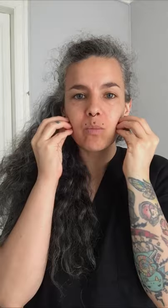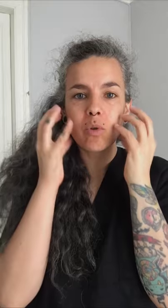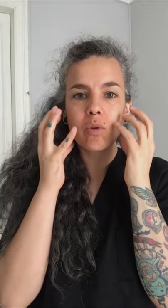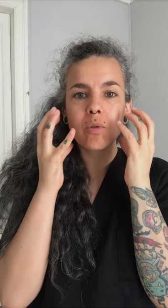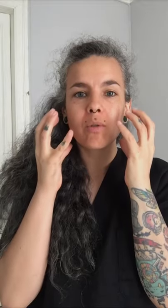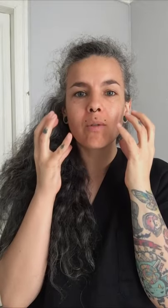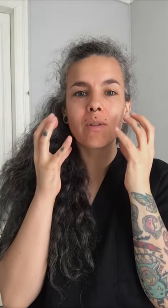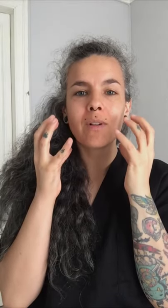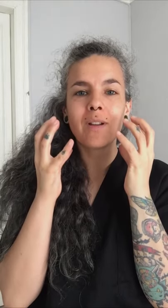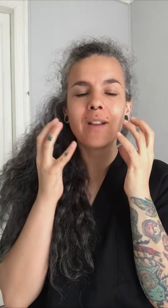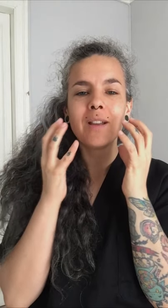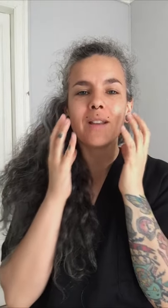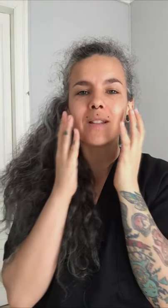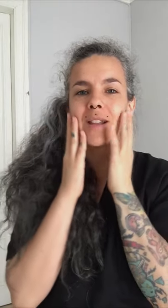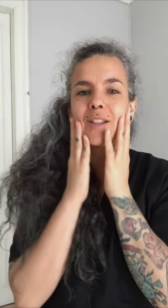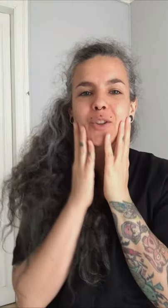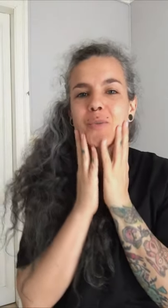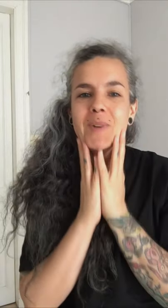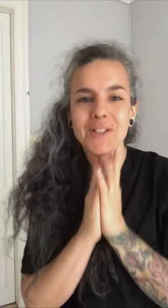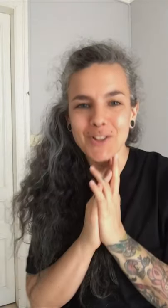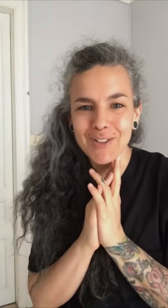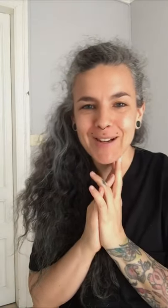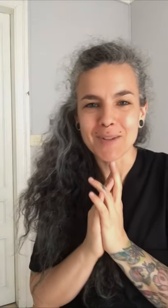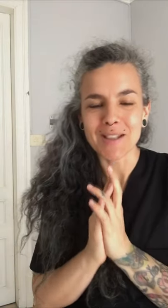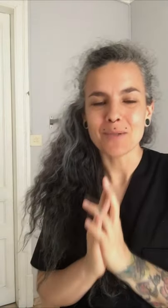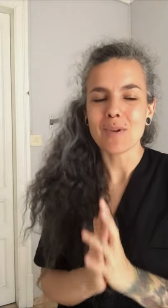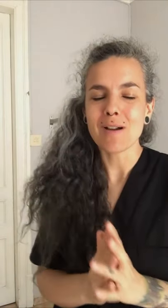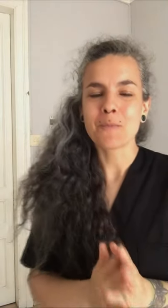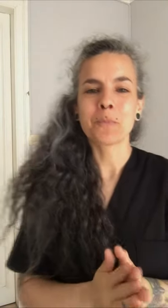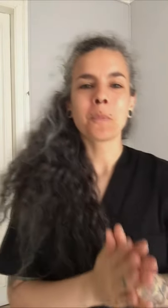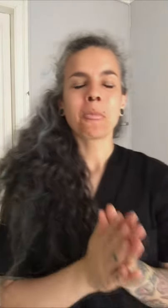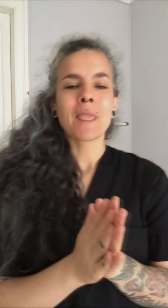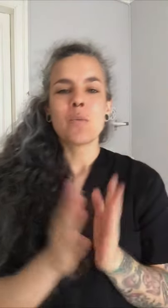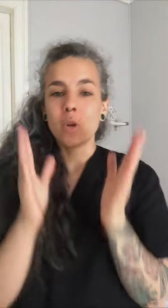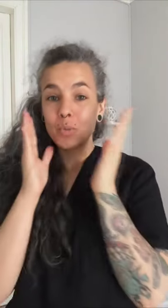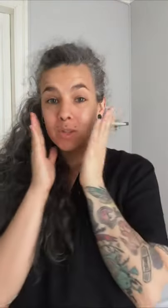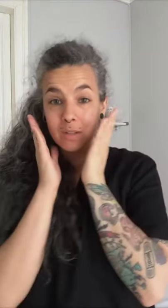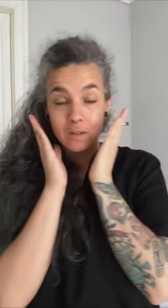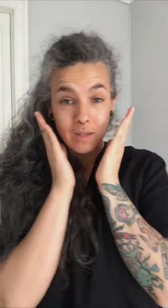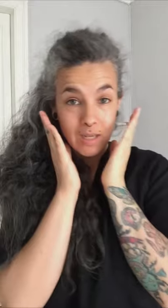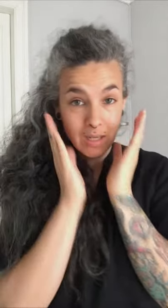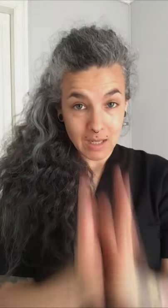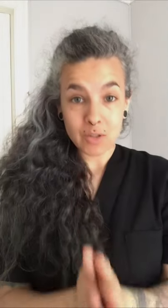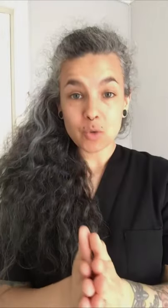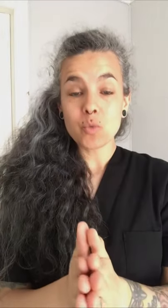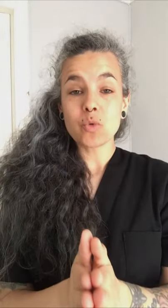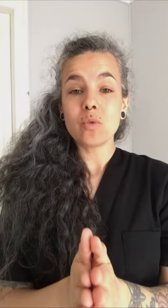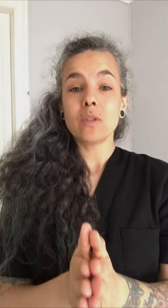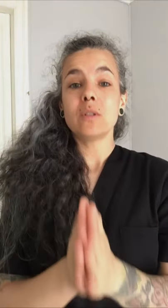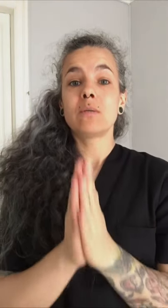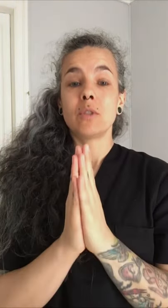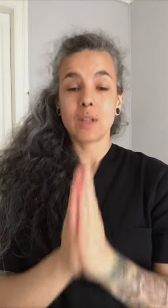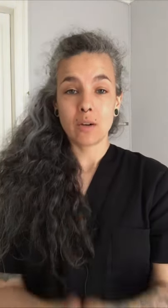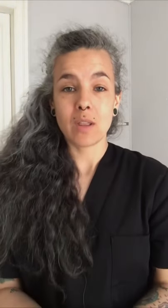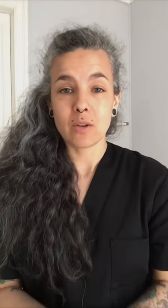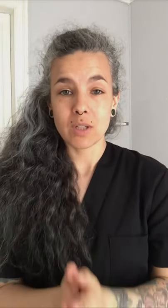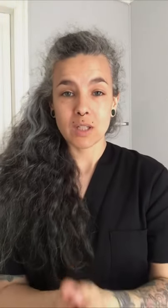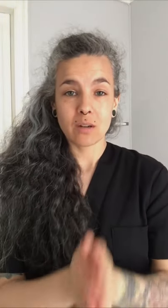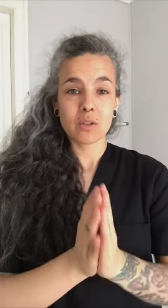uff, y es la descompresión de la mandíbula. Bueno, pues, esos músculos, los terigoideos externos